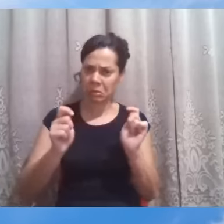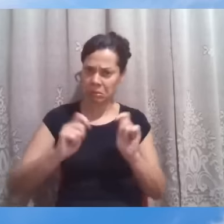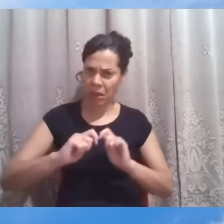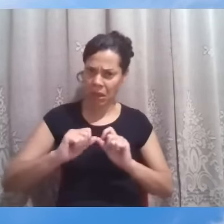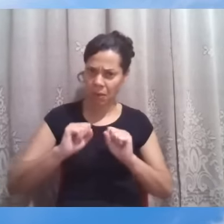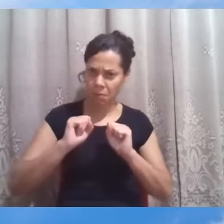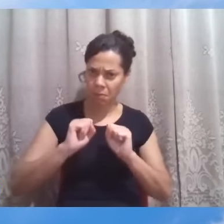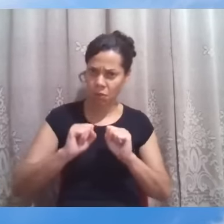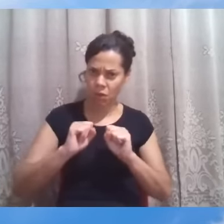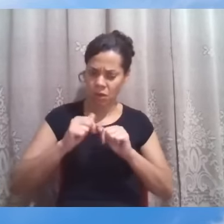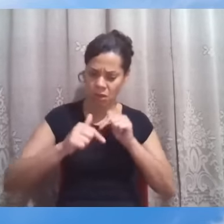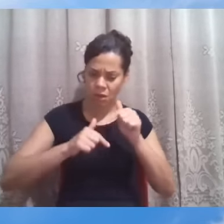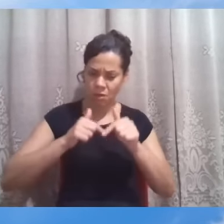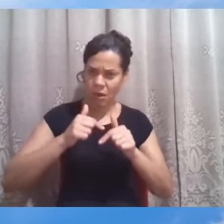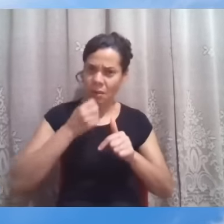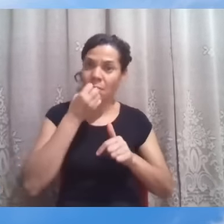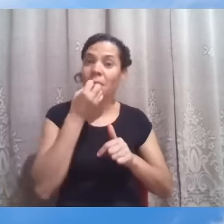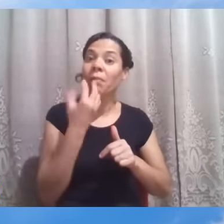Silêncio.